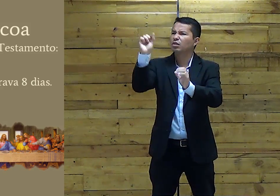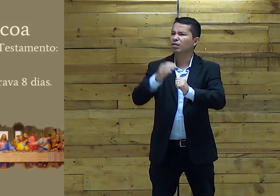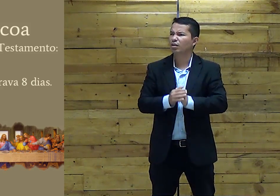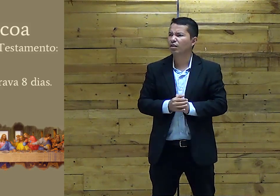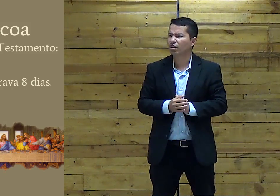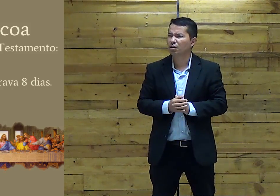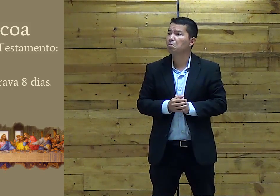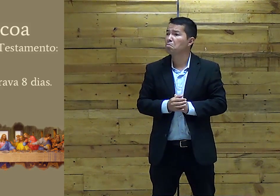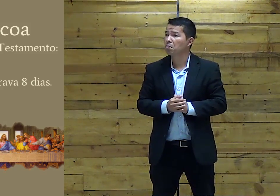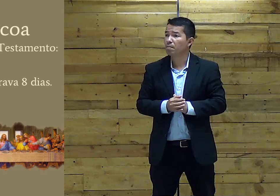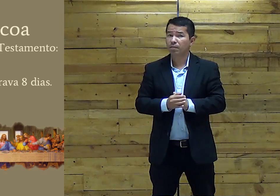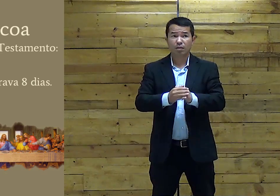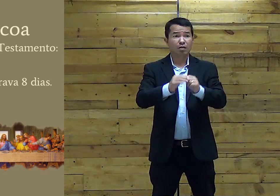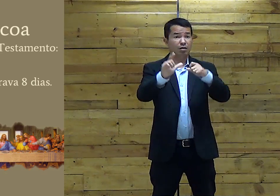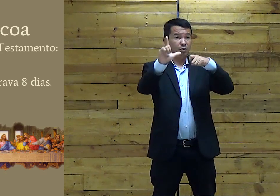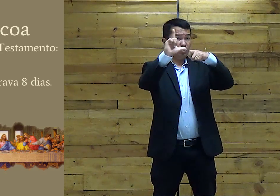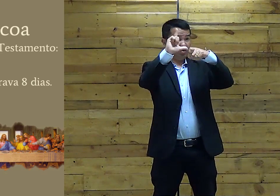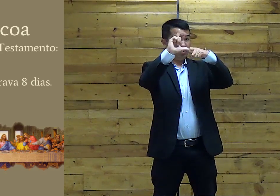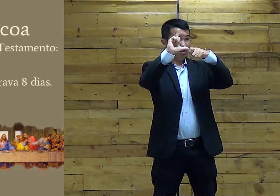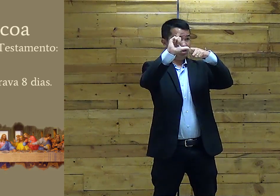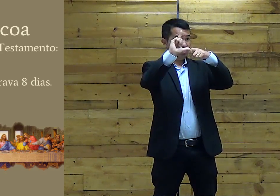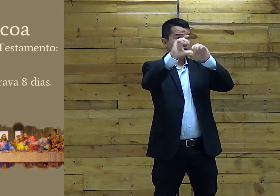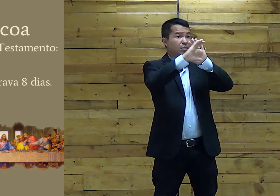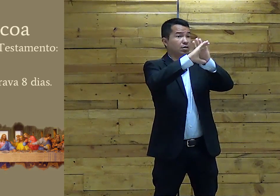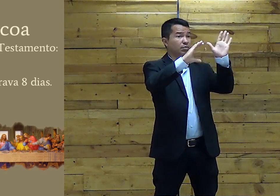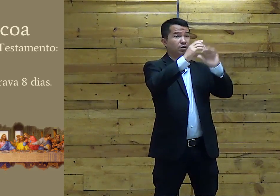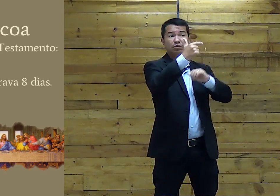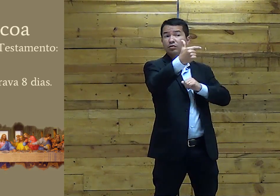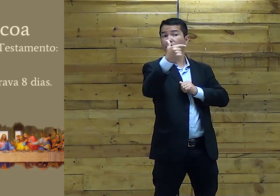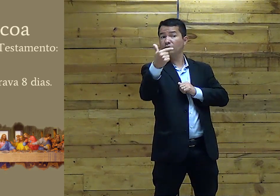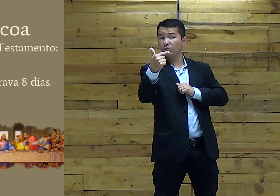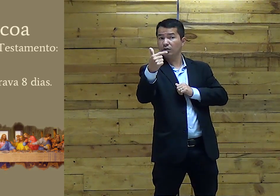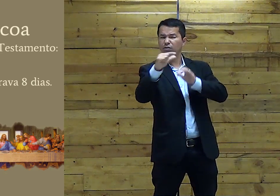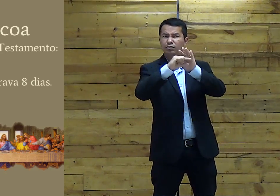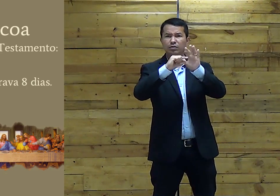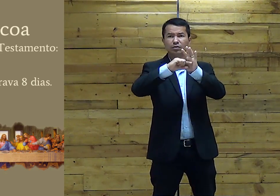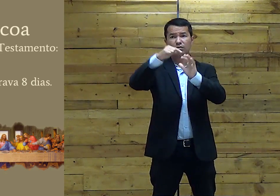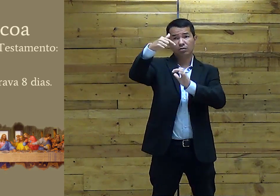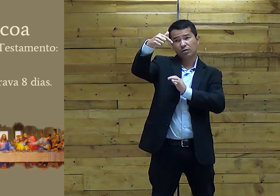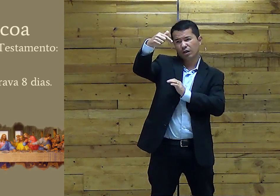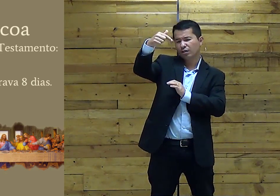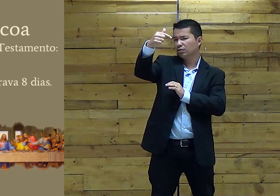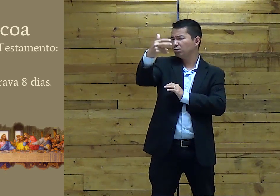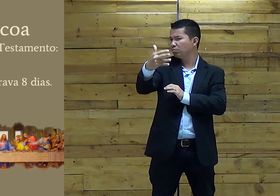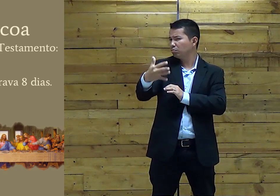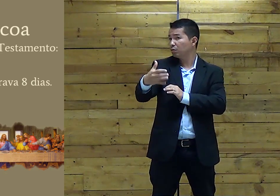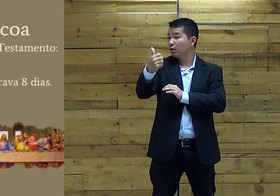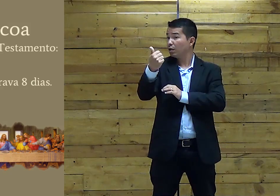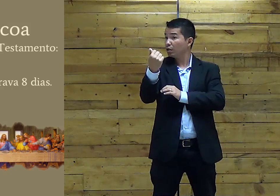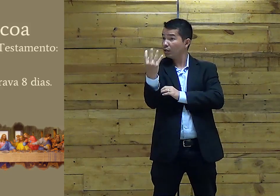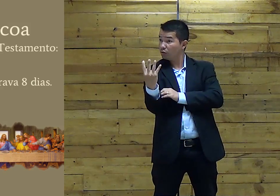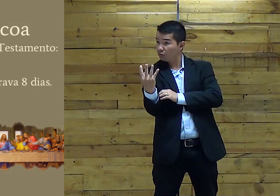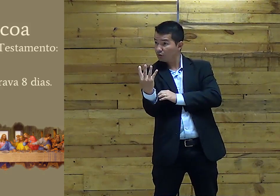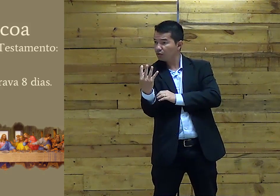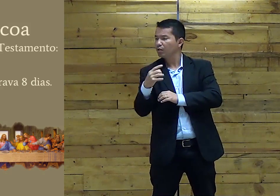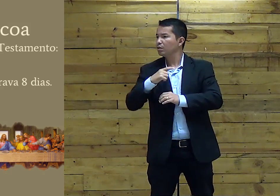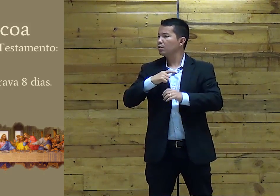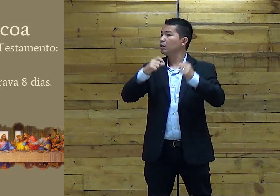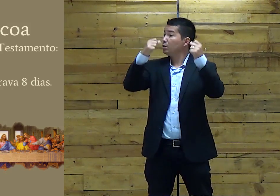ceia Significa O que que é Esse sinal Lucas no capítulo 22 Nos explica O